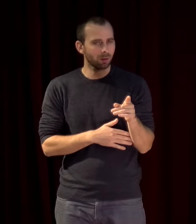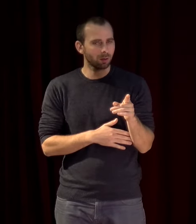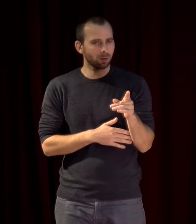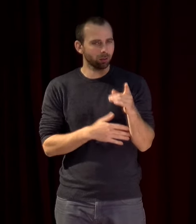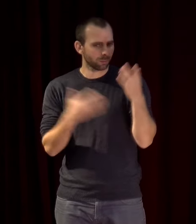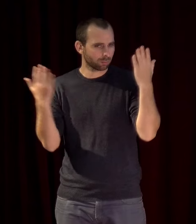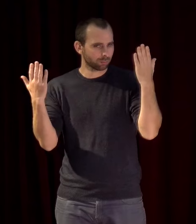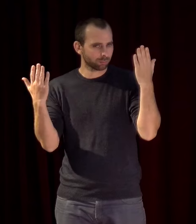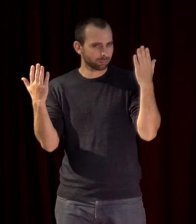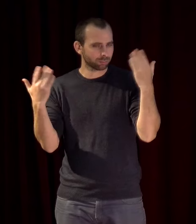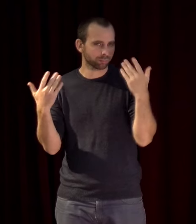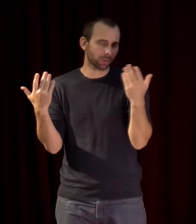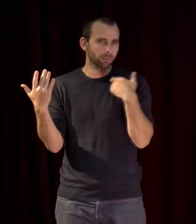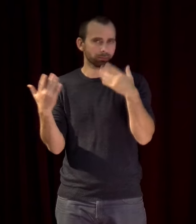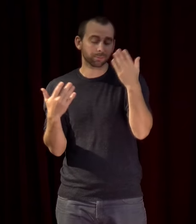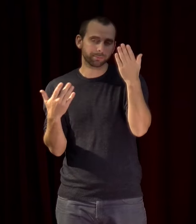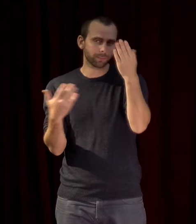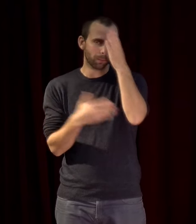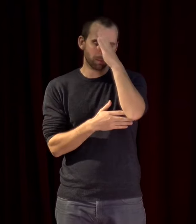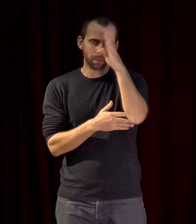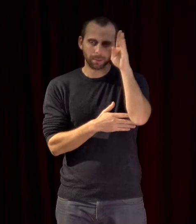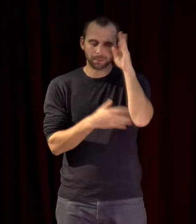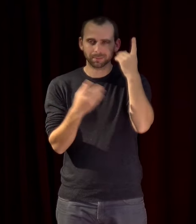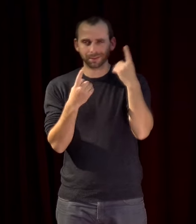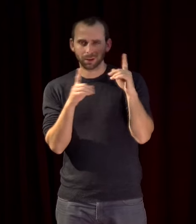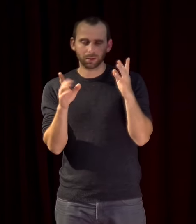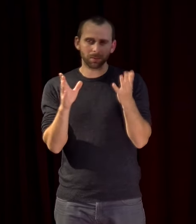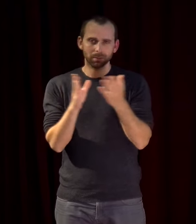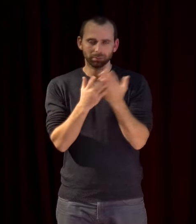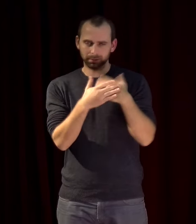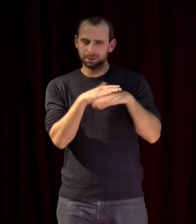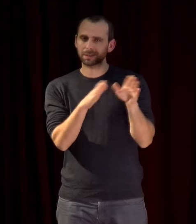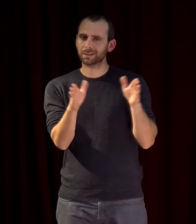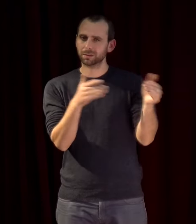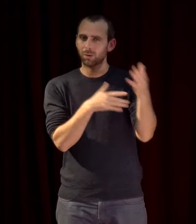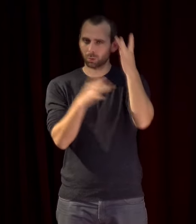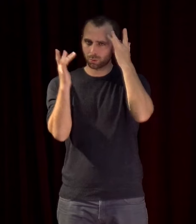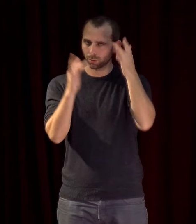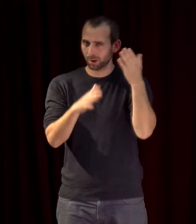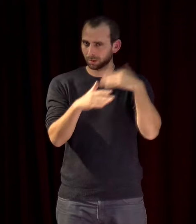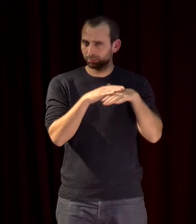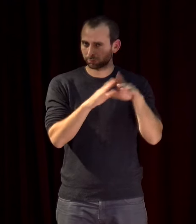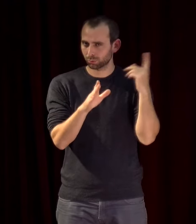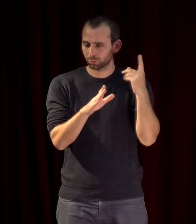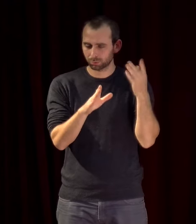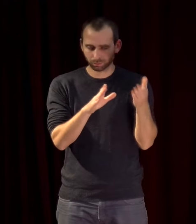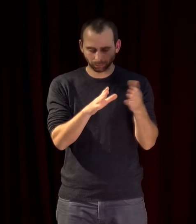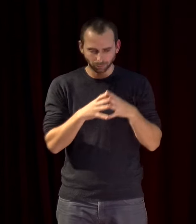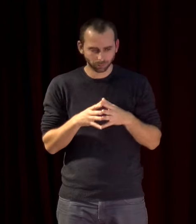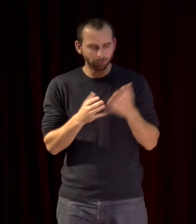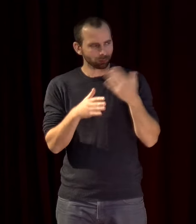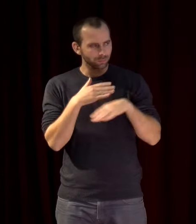que enfin à différentes places mais dans le milieu culturel dans le secteur culturel et tu nous disais à Casablanca à quel point tu